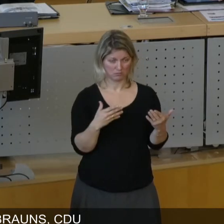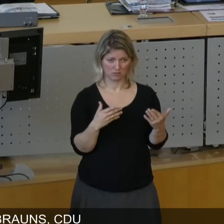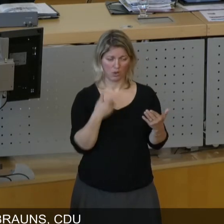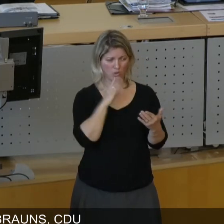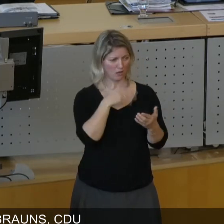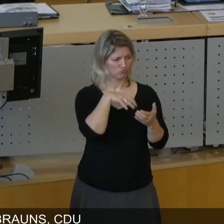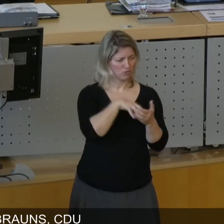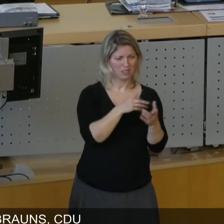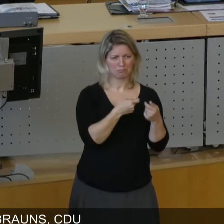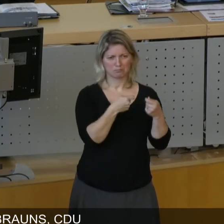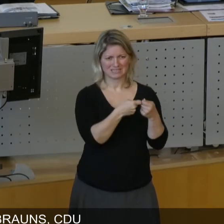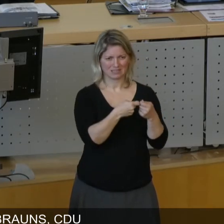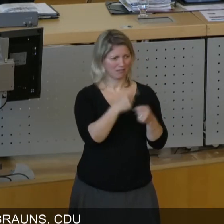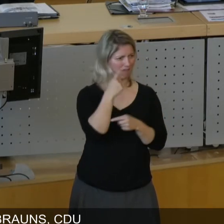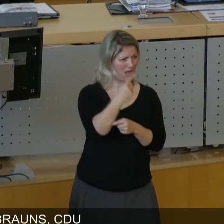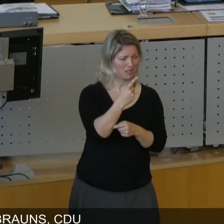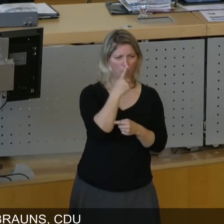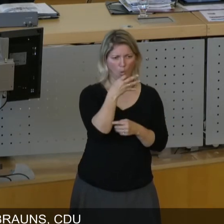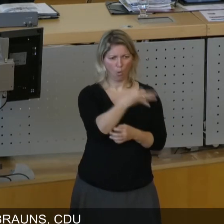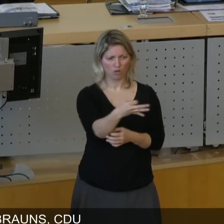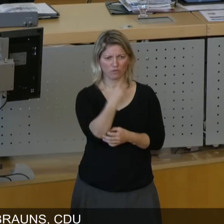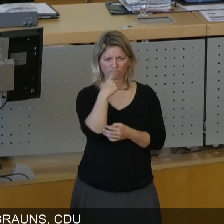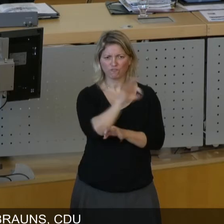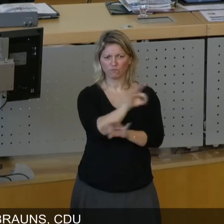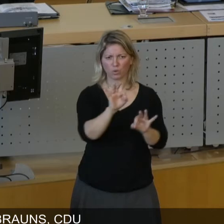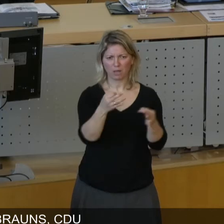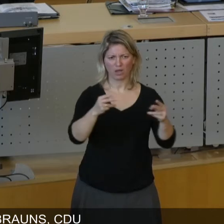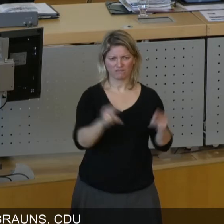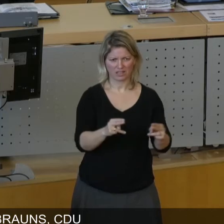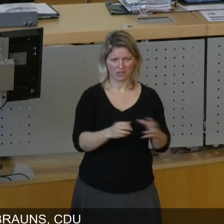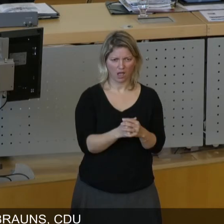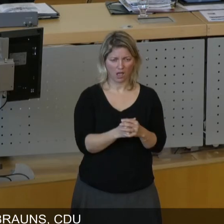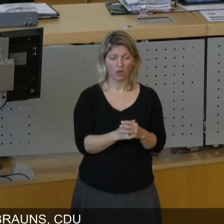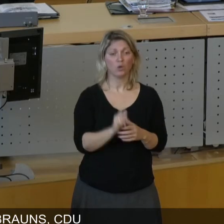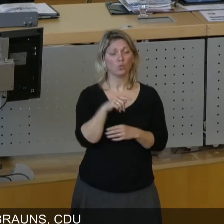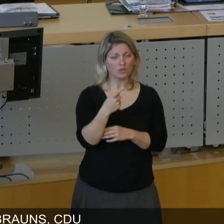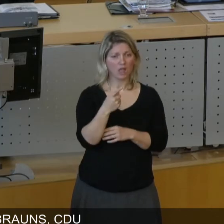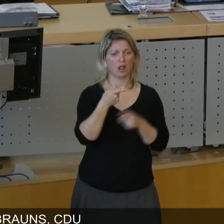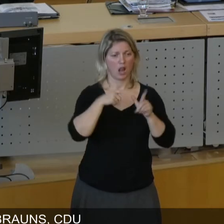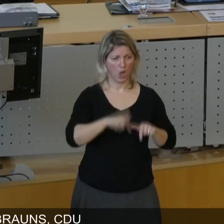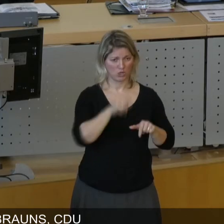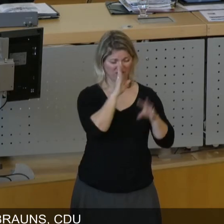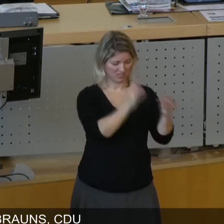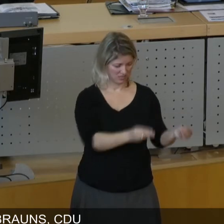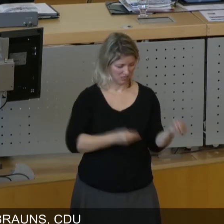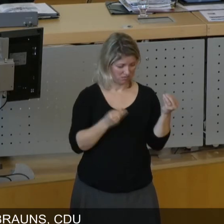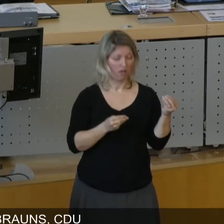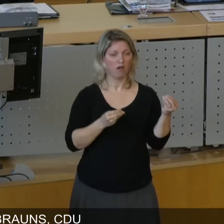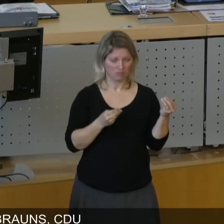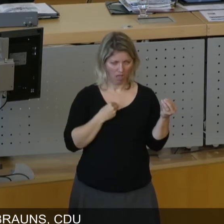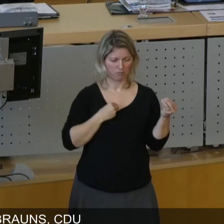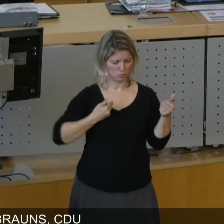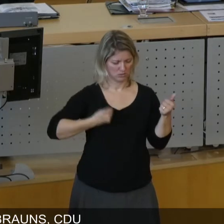Bezirks-, Räten und Ortschaften ist es dann einfach weniger. Und dann geht eine bestimmte Maschinerie, setzt sich in